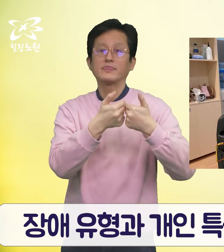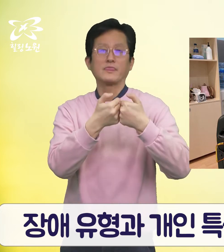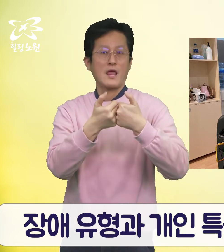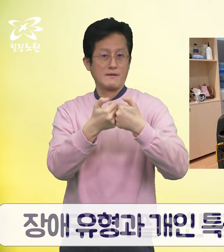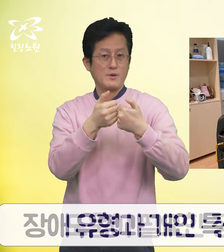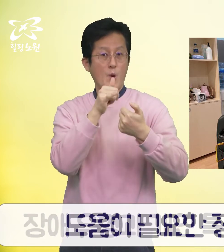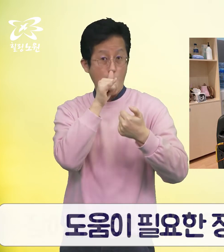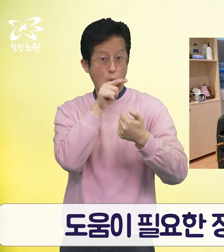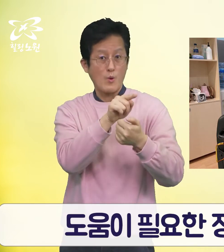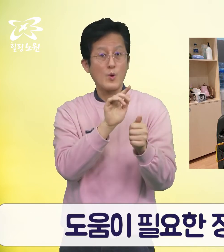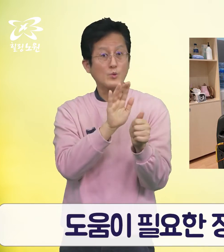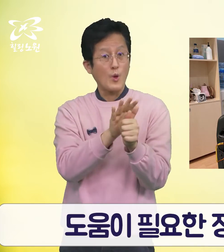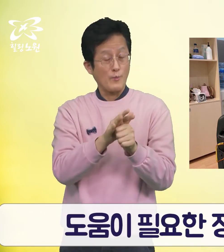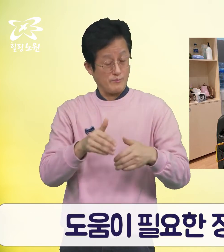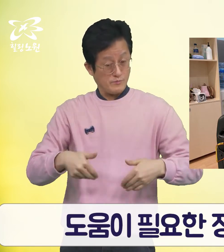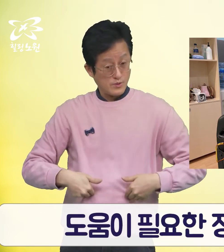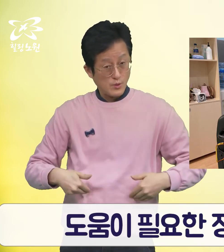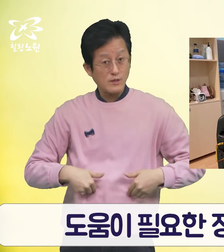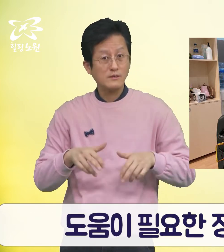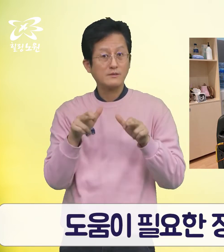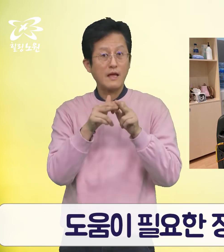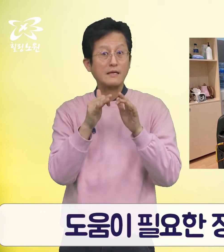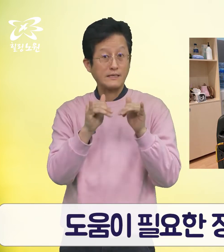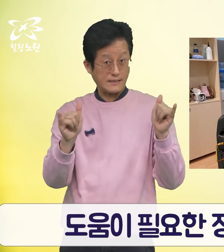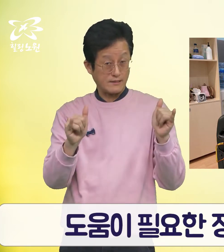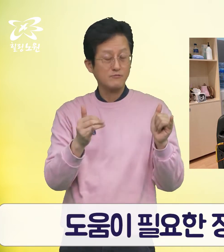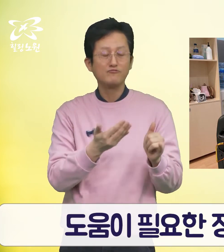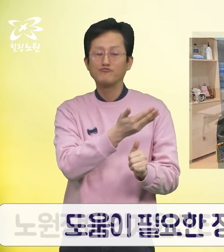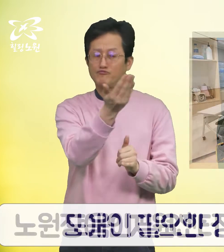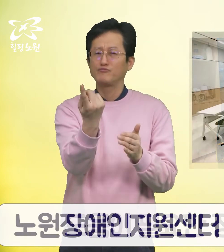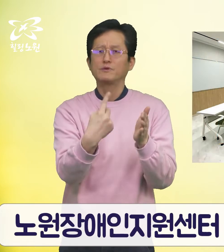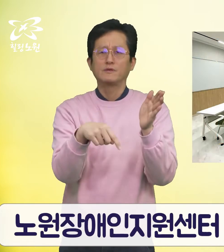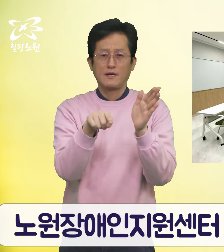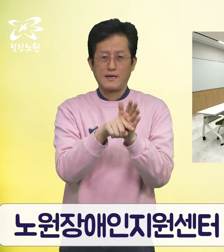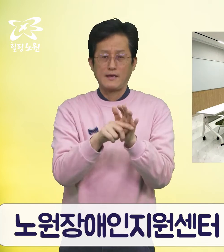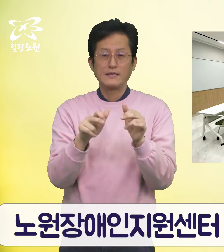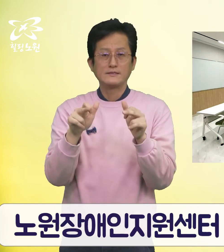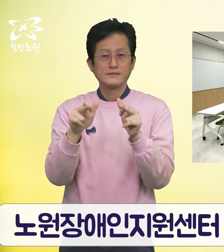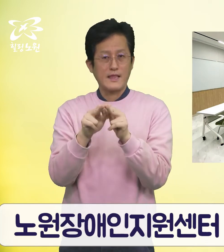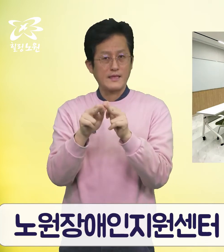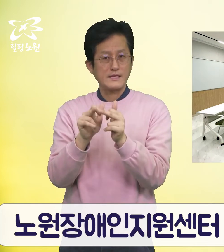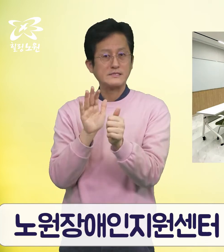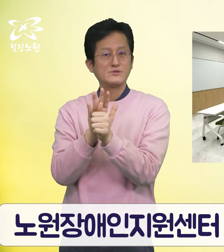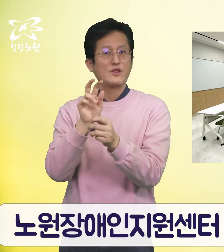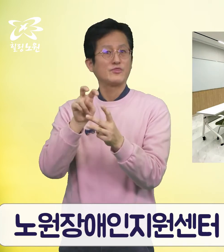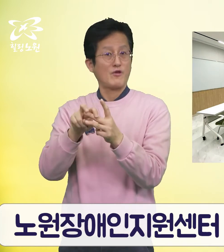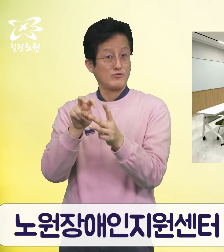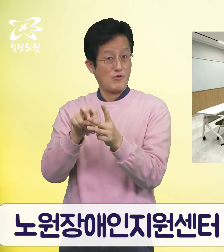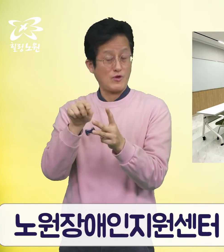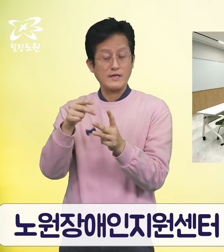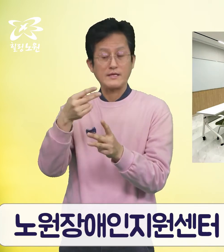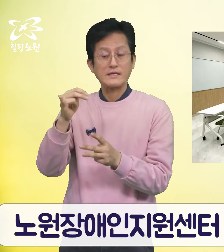등 도움이 필요한 장애인을 위한 노원장애인지원센터 디딤돌이 있습니다.